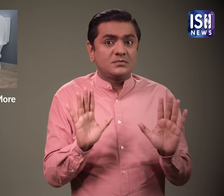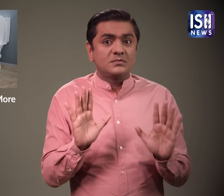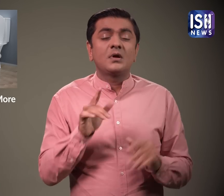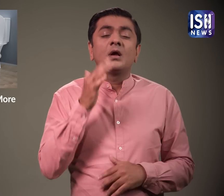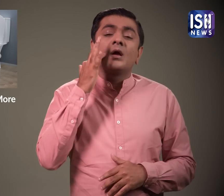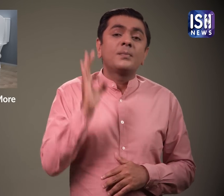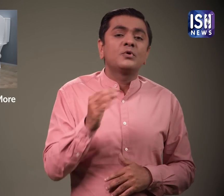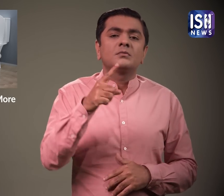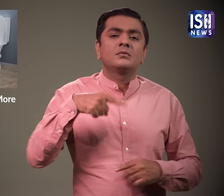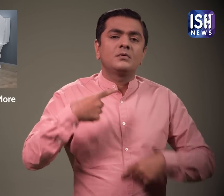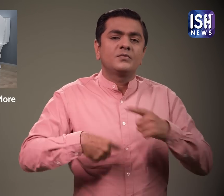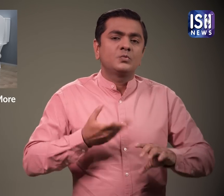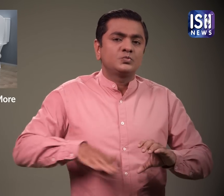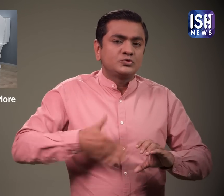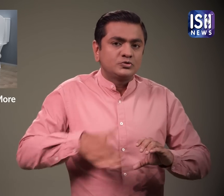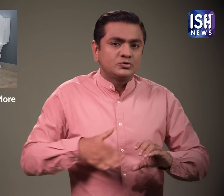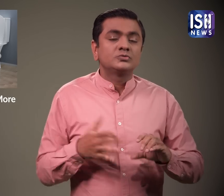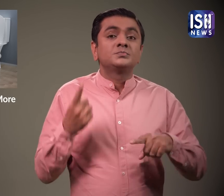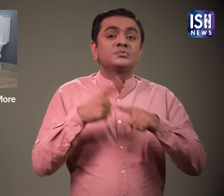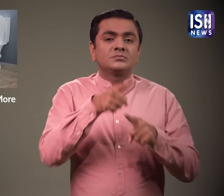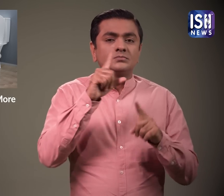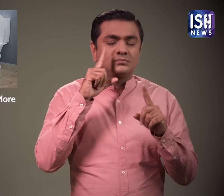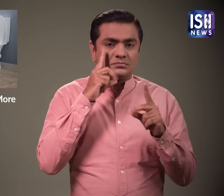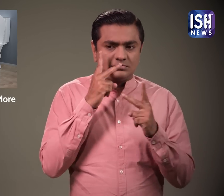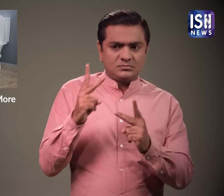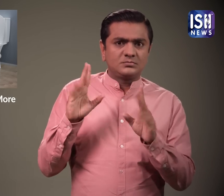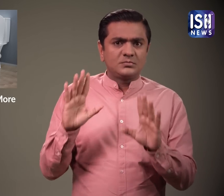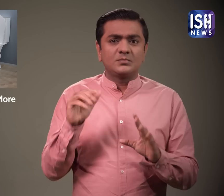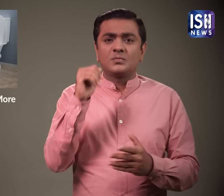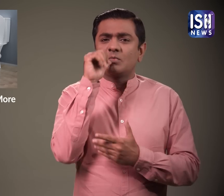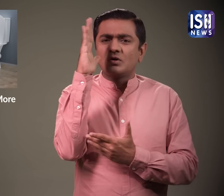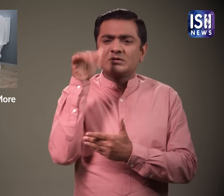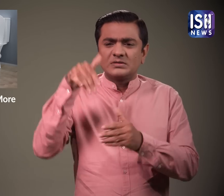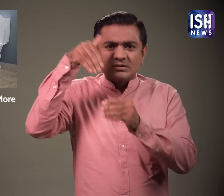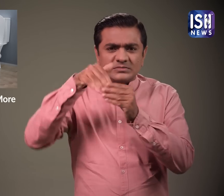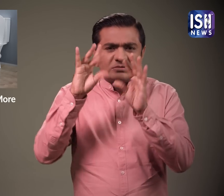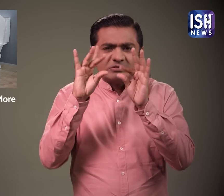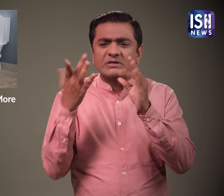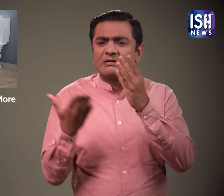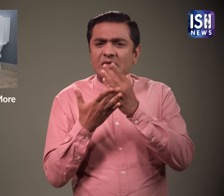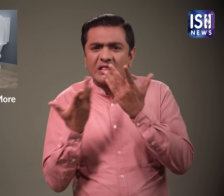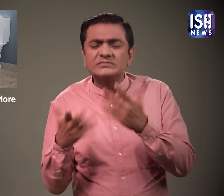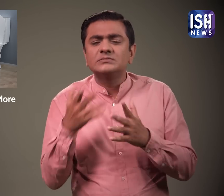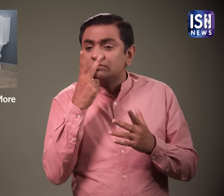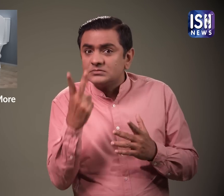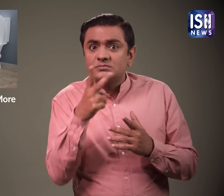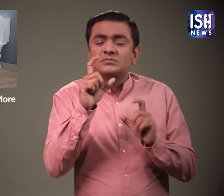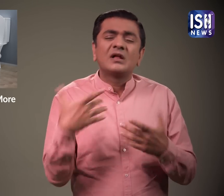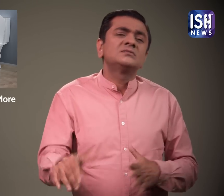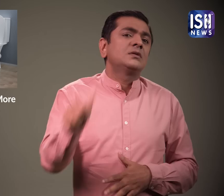याद रखे बोटलों को हर रोज दोना जरूरी है जाचे की बोटल के अंदर गंदगी या चिपचिपाप बन तो नहीं